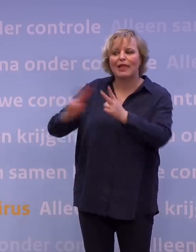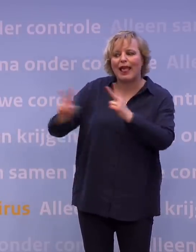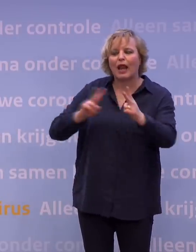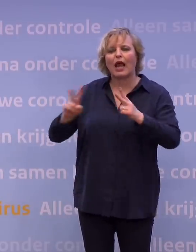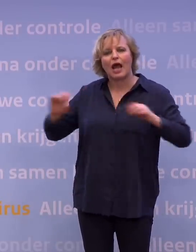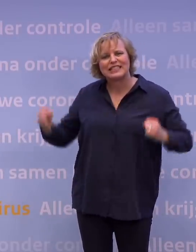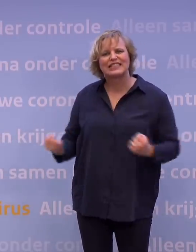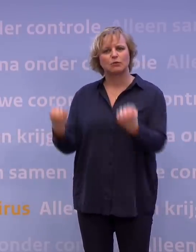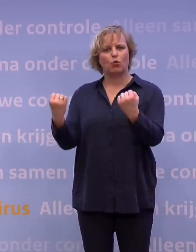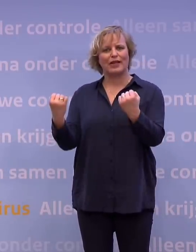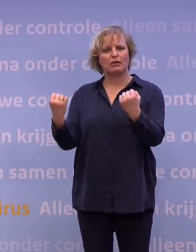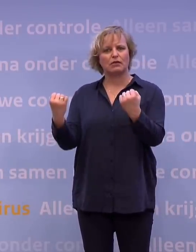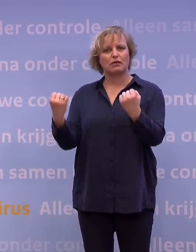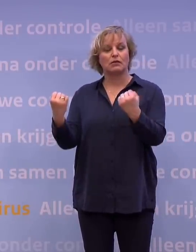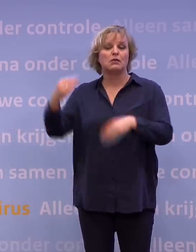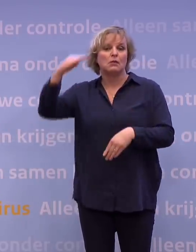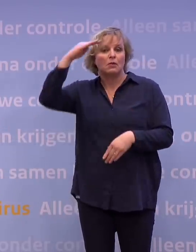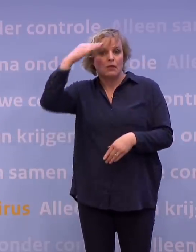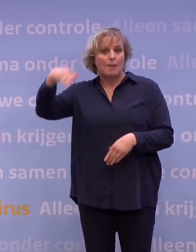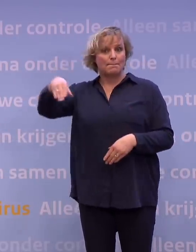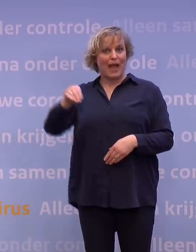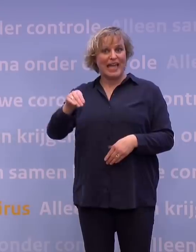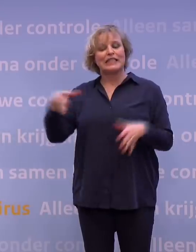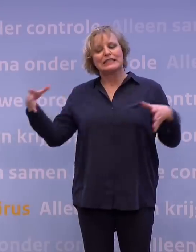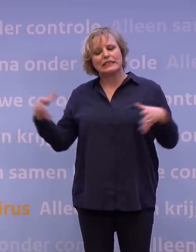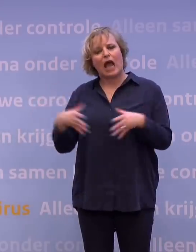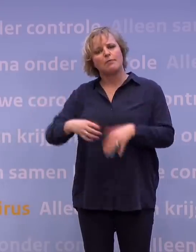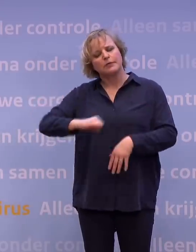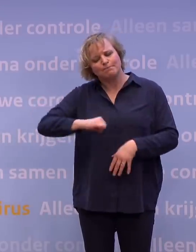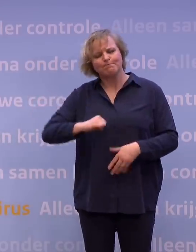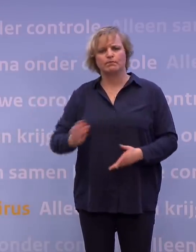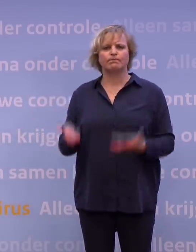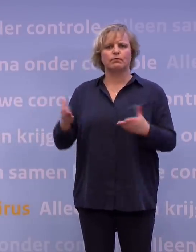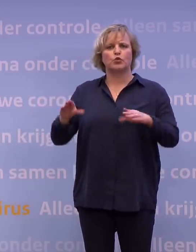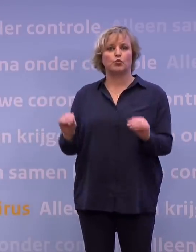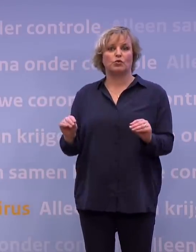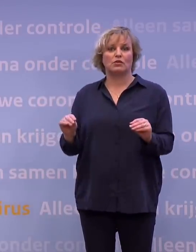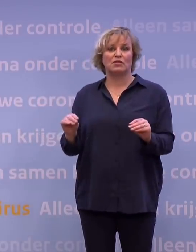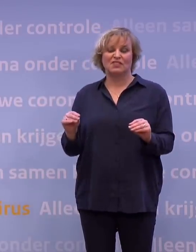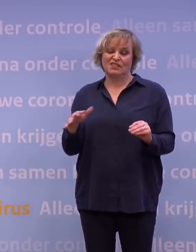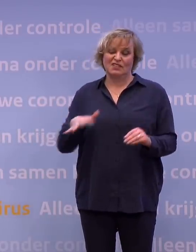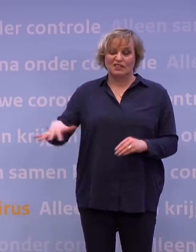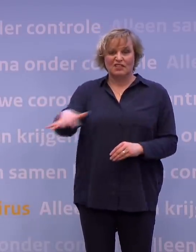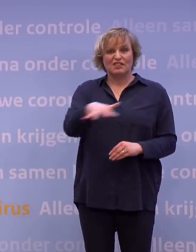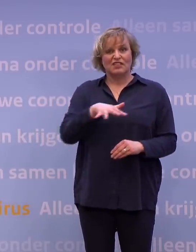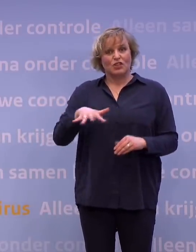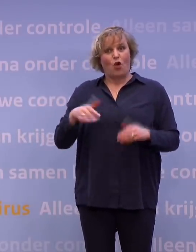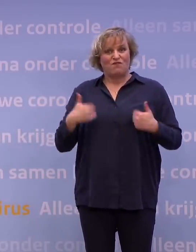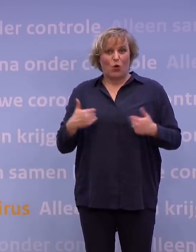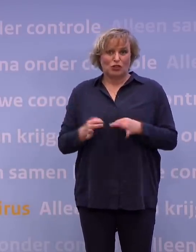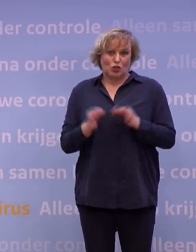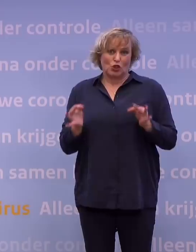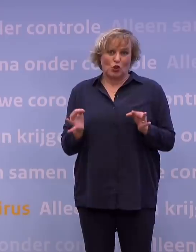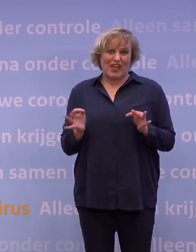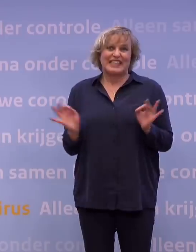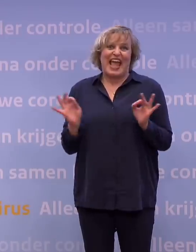ook met de sterke arm der wet, om met z'n allen dit te doen, omdat we te maken hebben met een ernstige bedreiging van onze volksgezondheid, maar